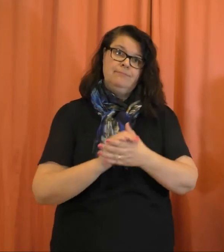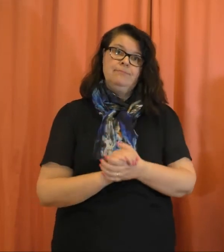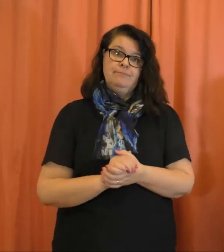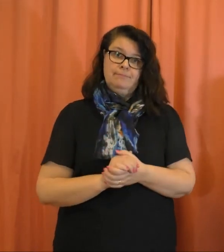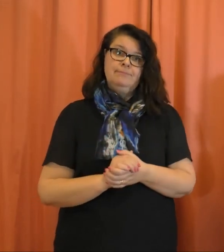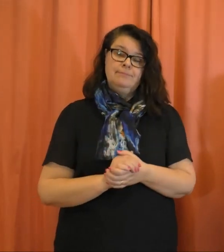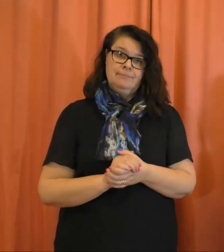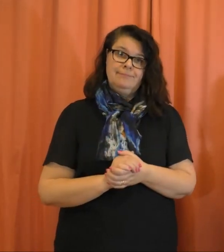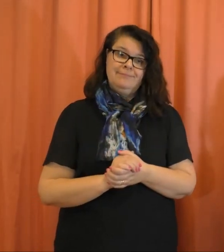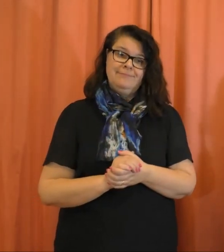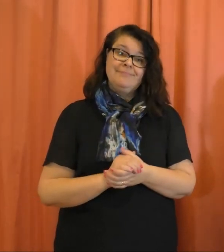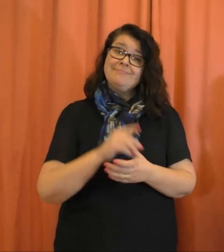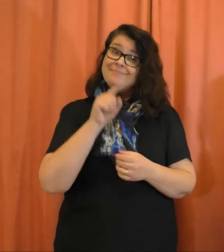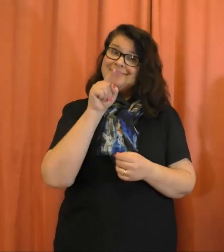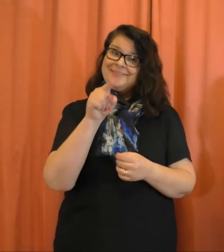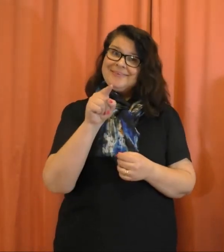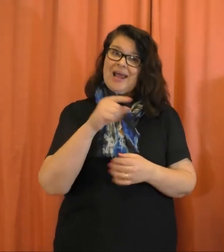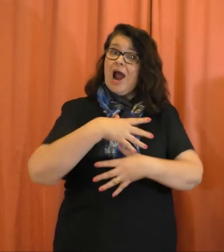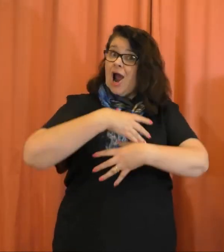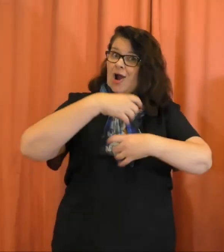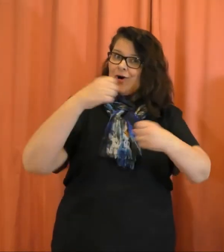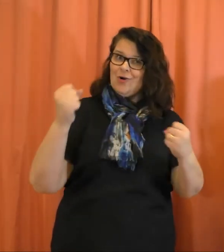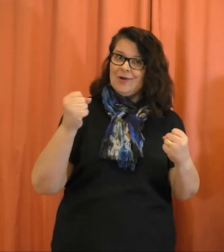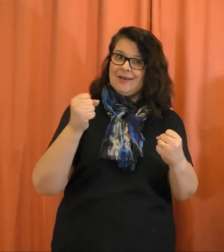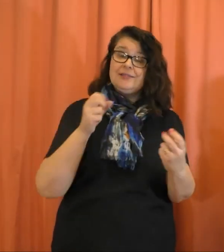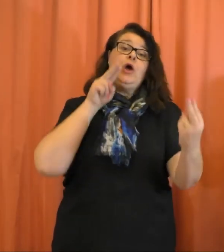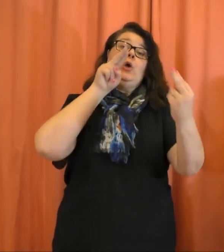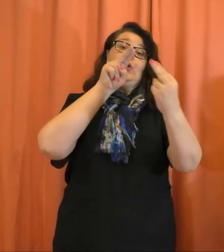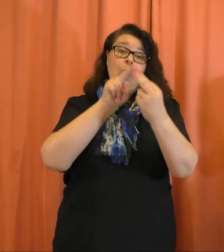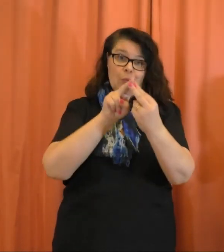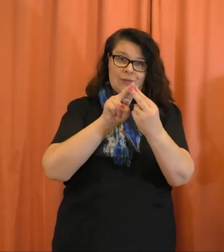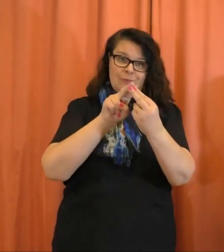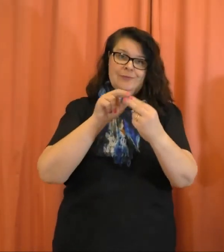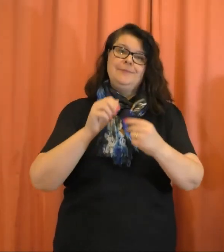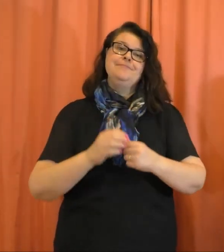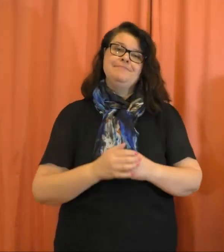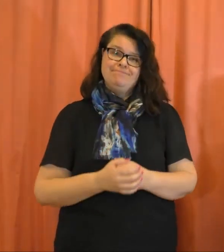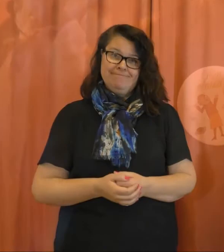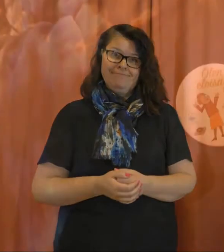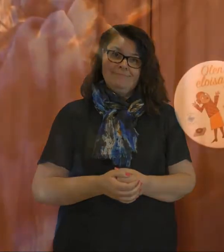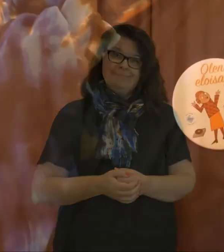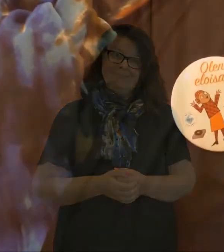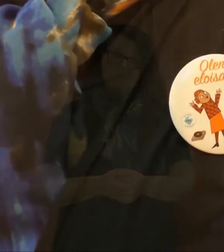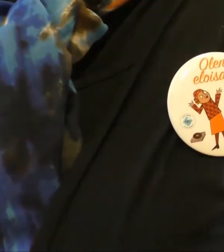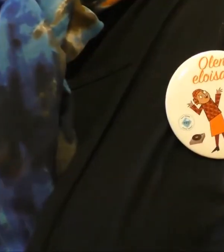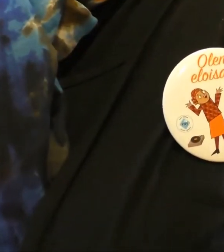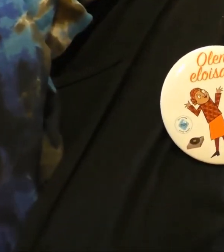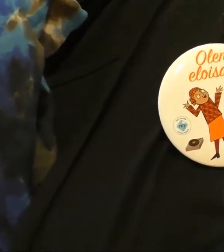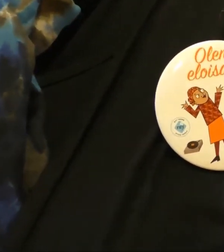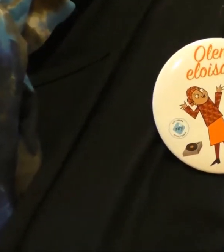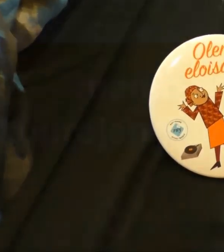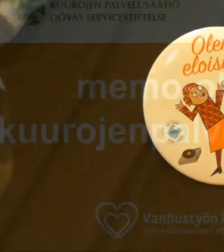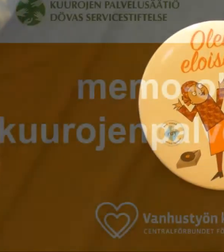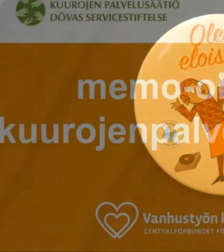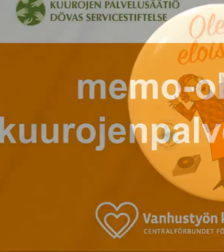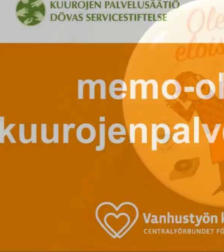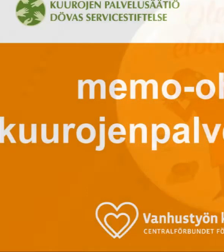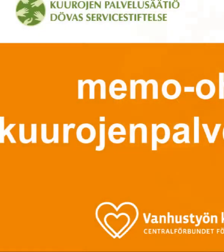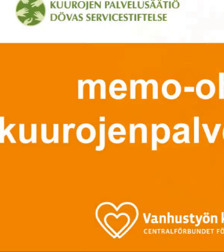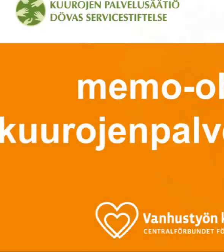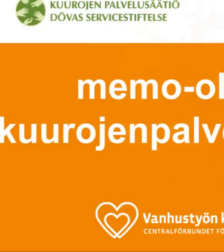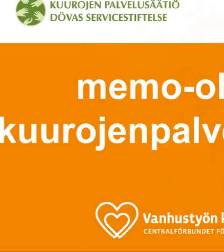Ota rohkeasti yhteyttä meihin. Kiitos! Kiitos! Kiitos!